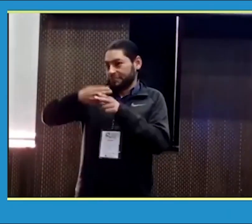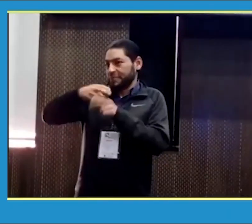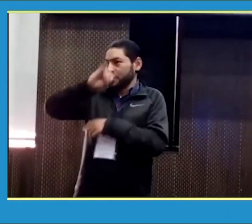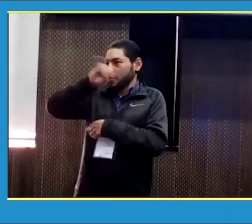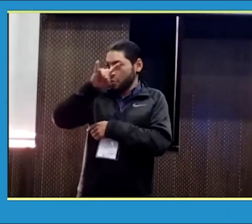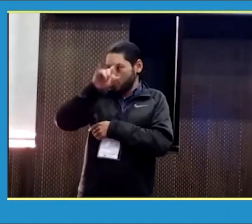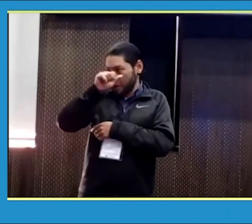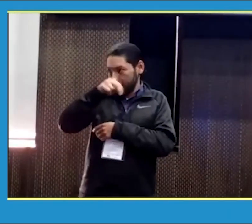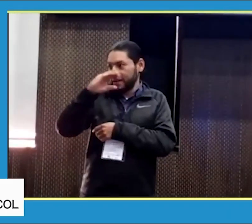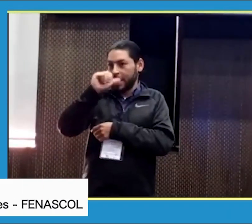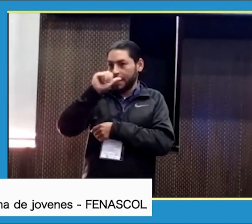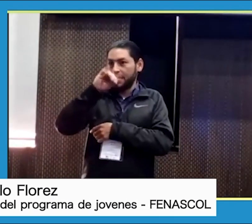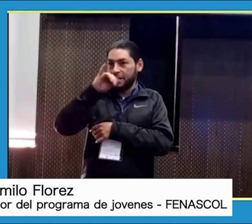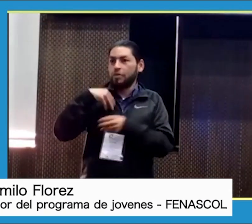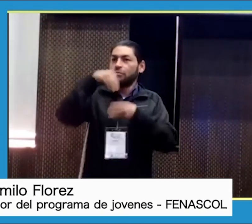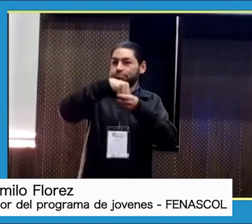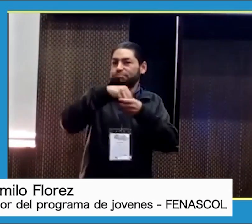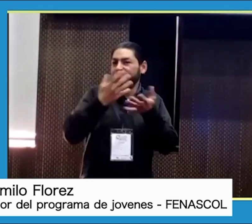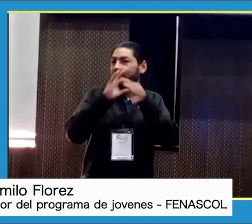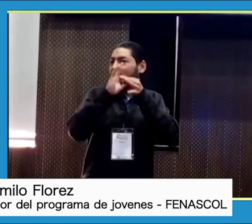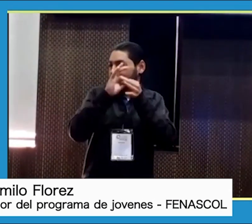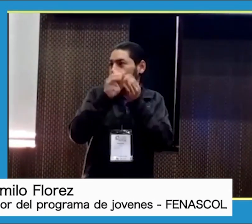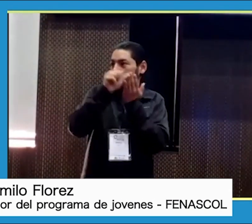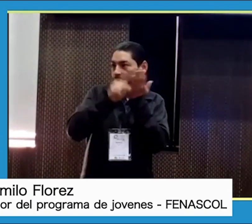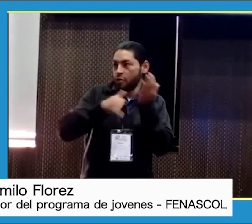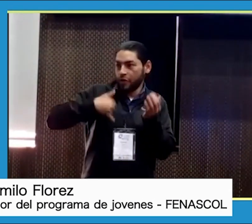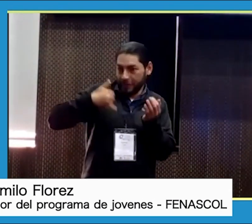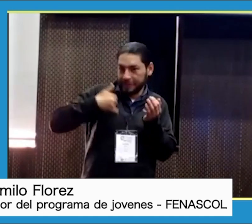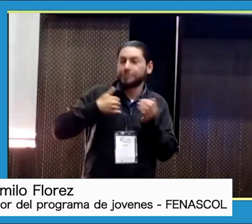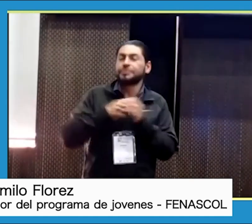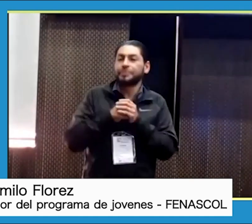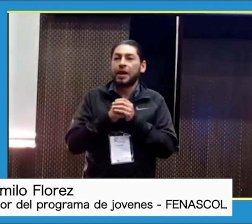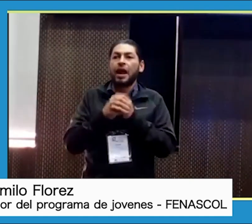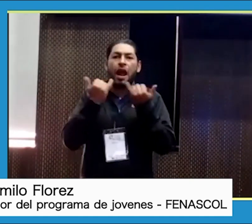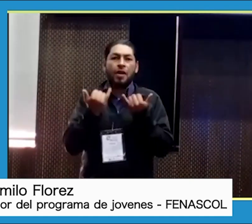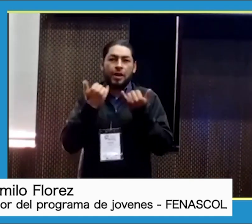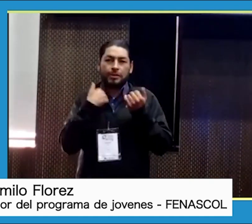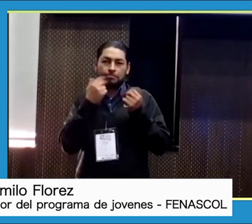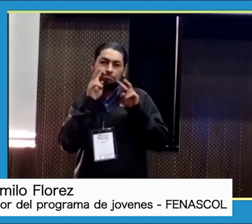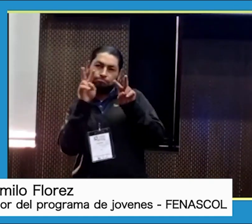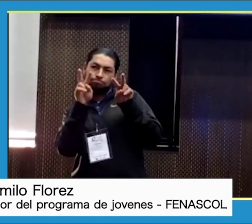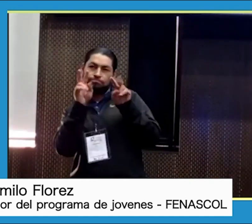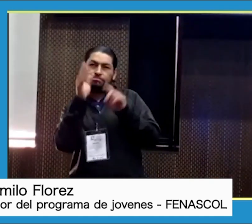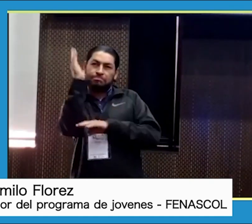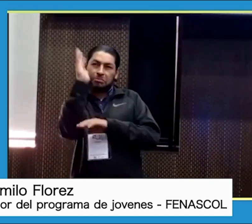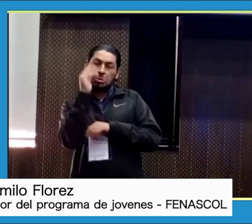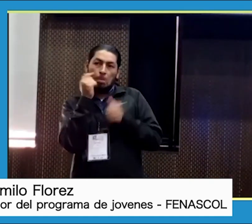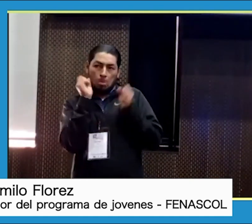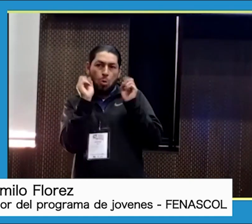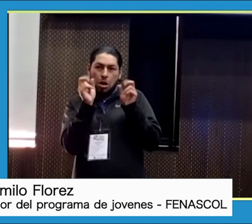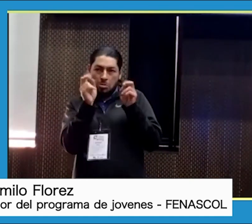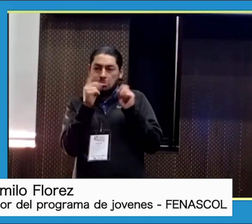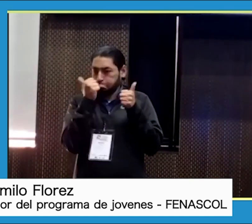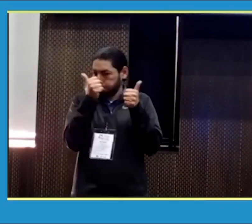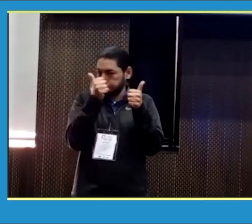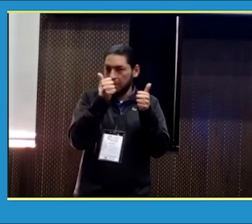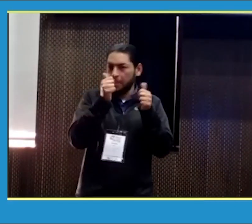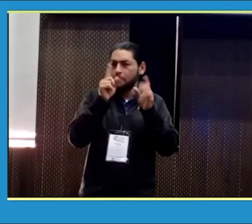Yo soy Juan Camilo, yo trabajo en FENASCOL, en el parte del programa de jóvenes, y viendo